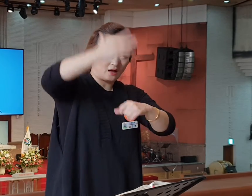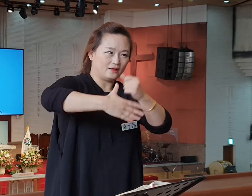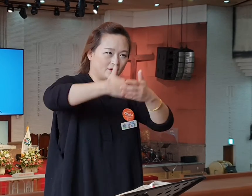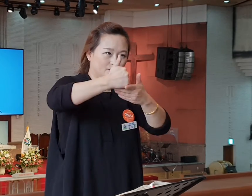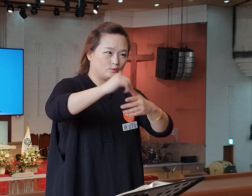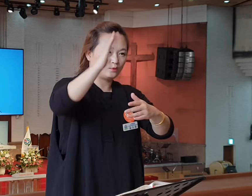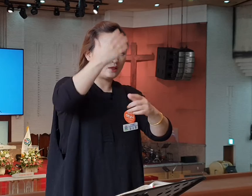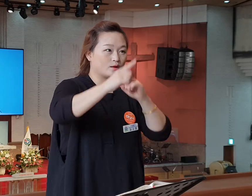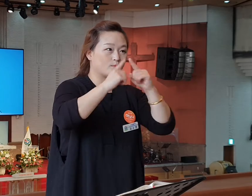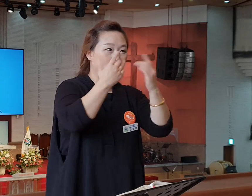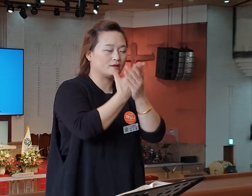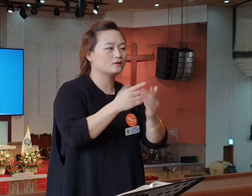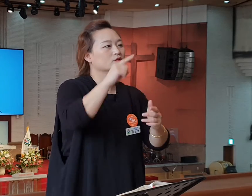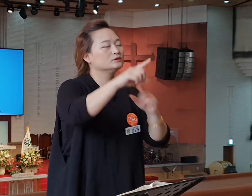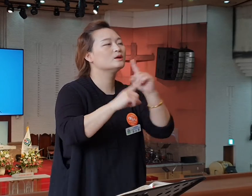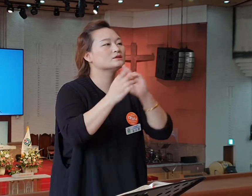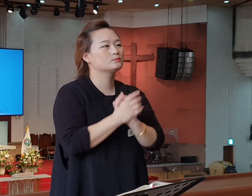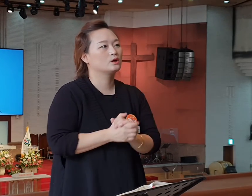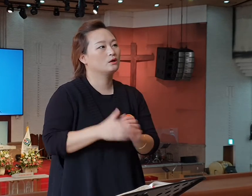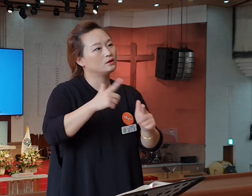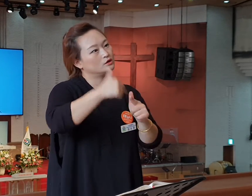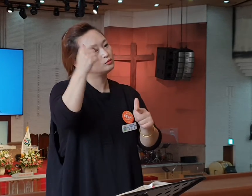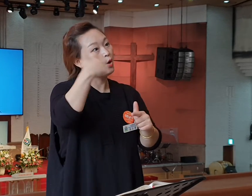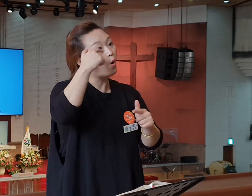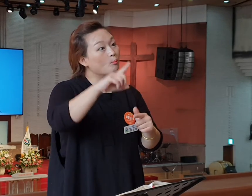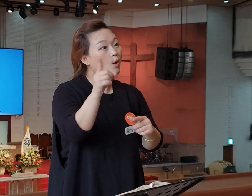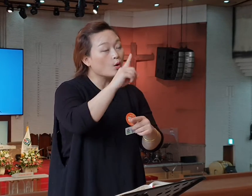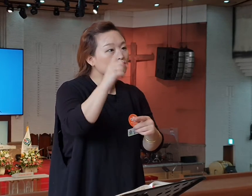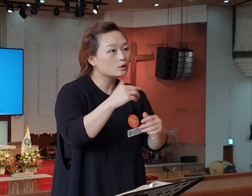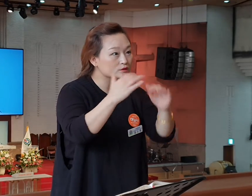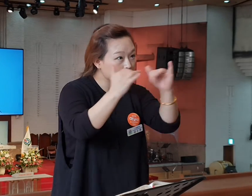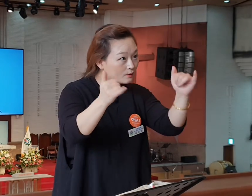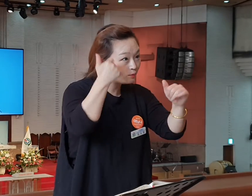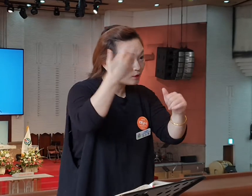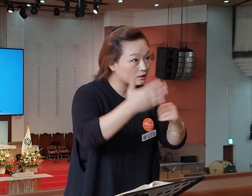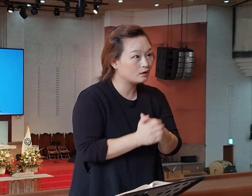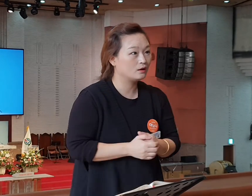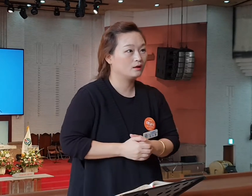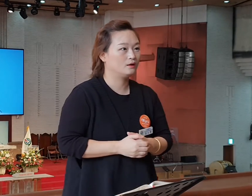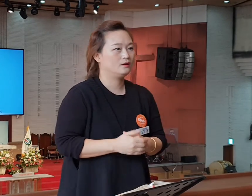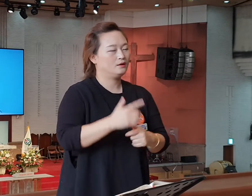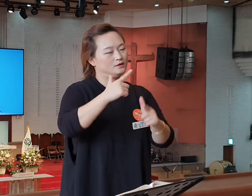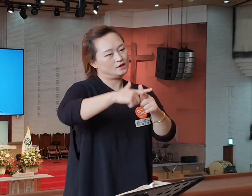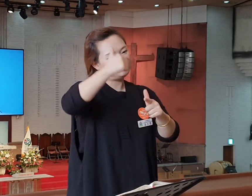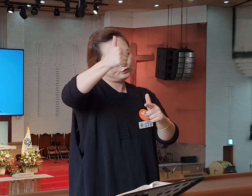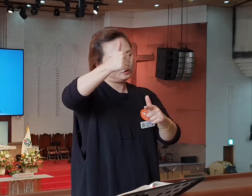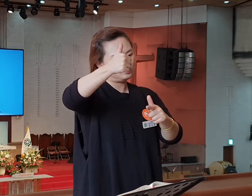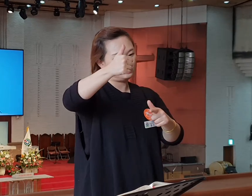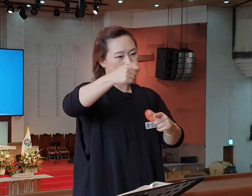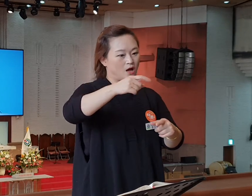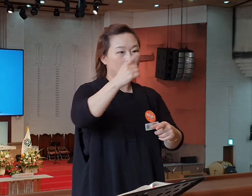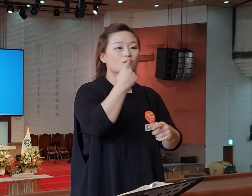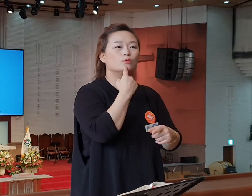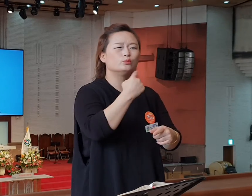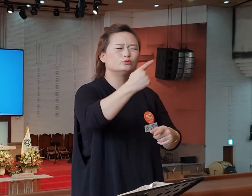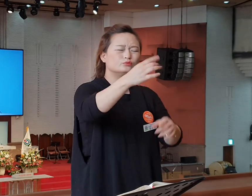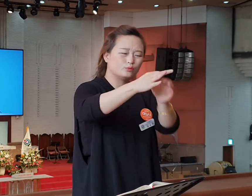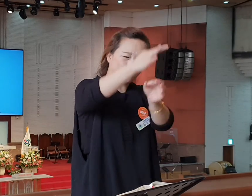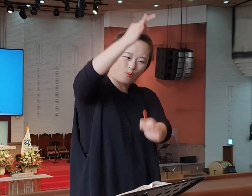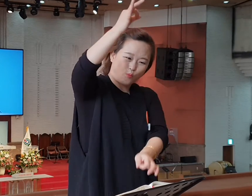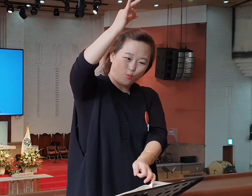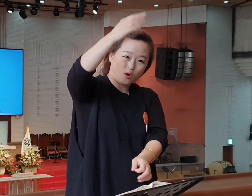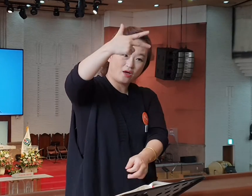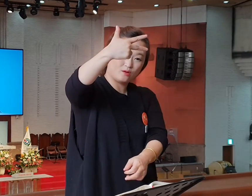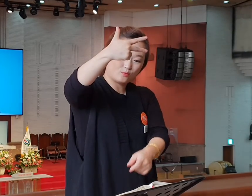그 말씀입니다. 예수님은 어떤 분이시냐? 오늘 본문 얘기. 나는 초대 사이에 있다요. 나는 일곱 초대 사이에